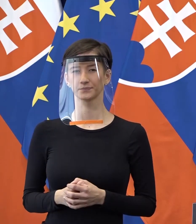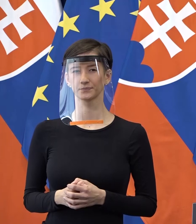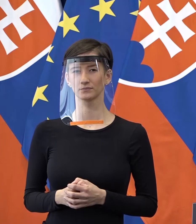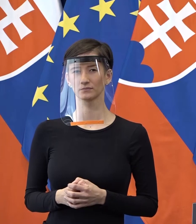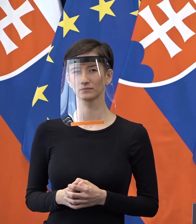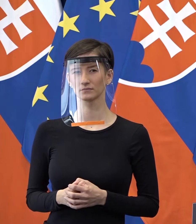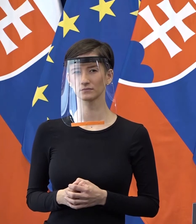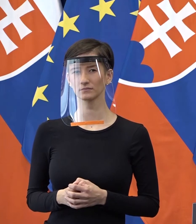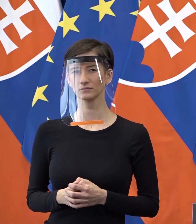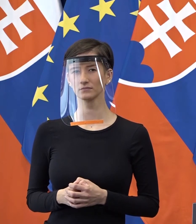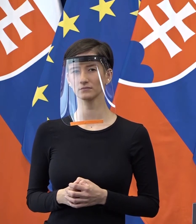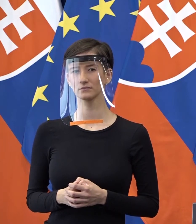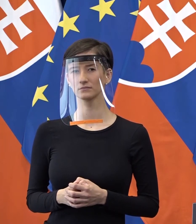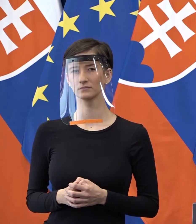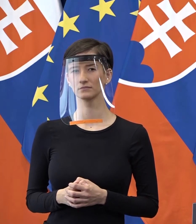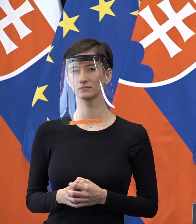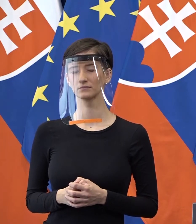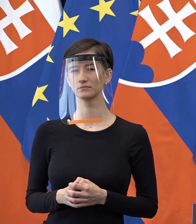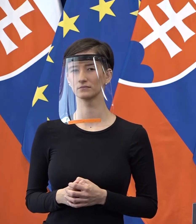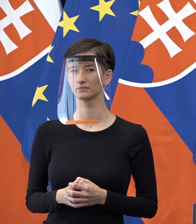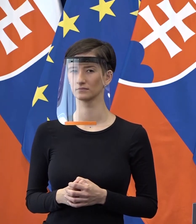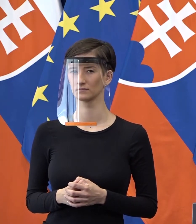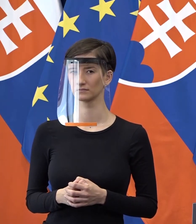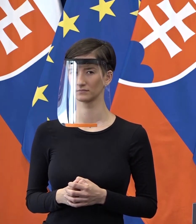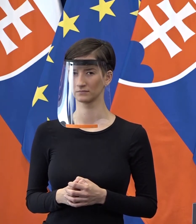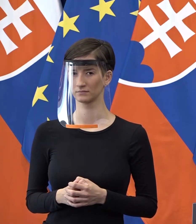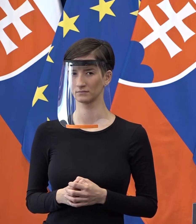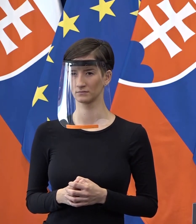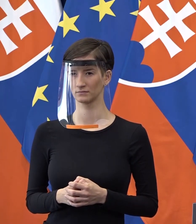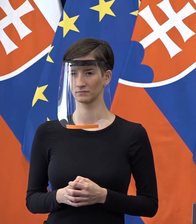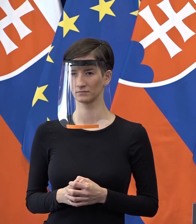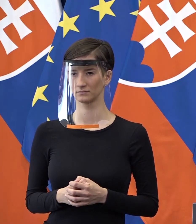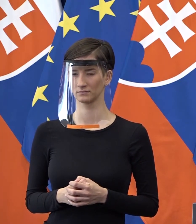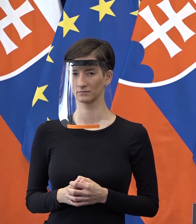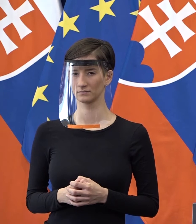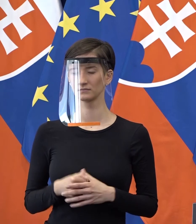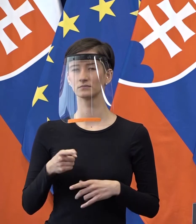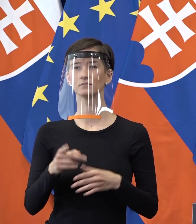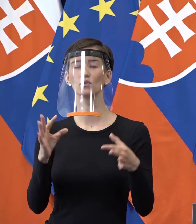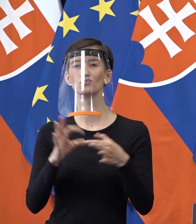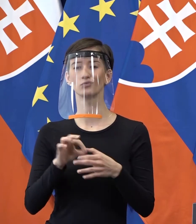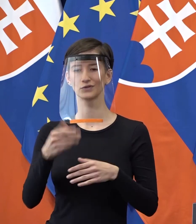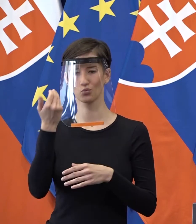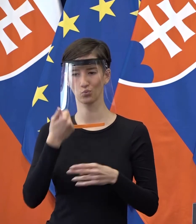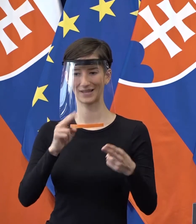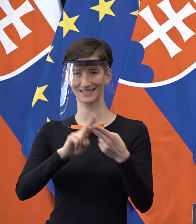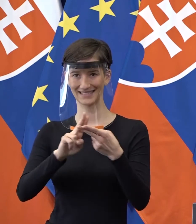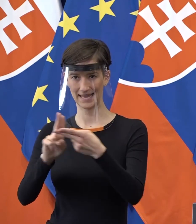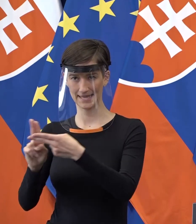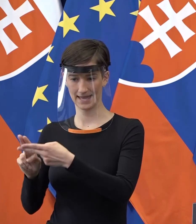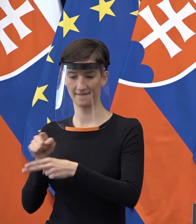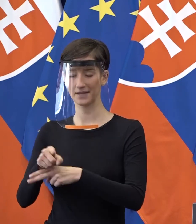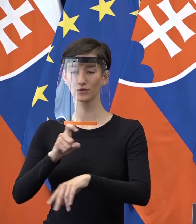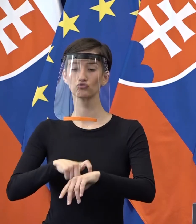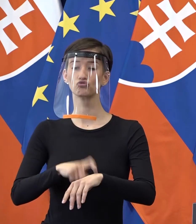uznesení vlády zovčera vraj údajne chýba časové ohraničenie opatrenia, čo sa týka zhromažďovania a zákazu zhromažďovania. Teda bude to